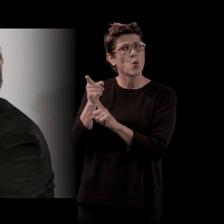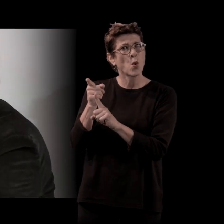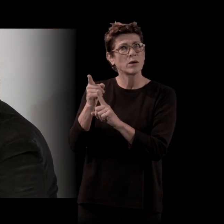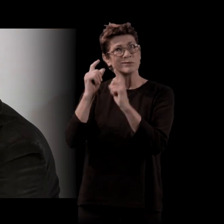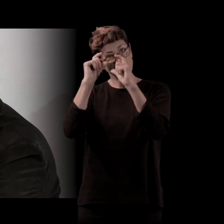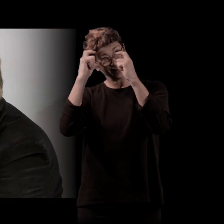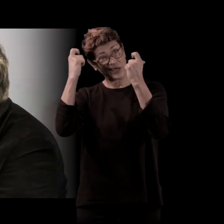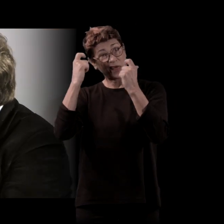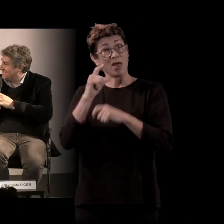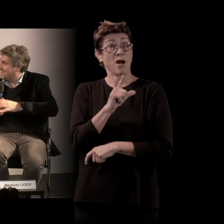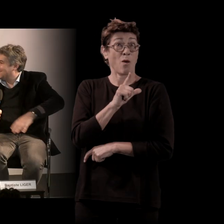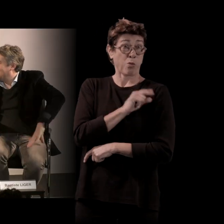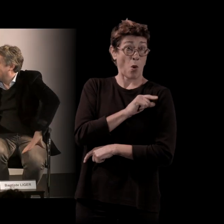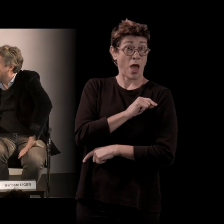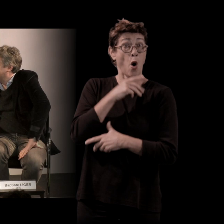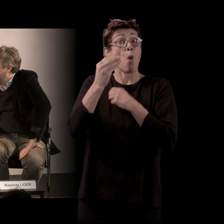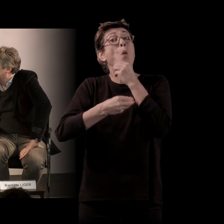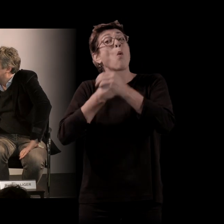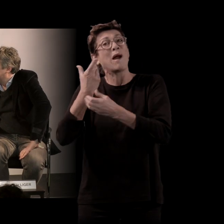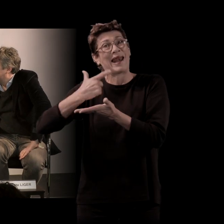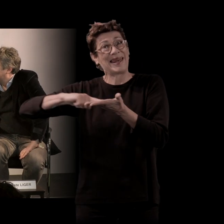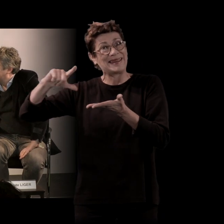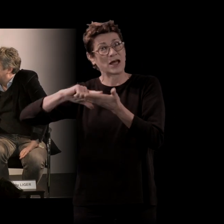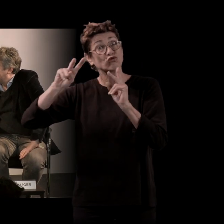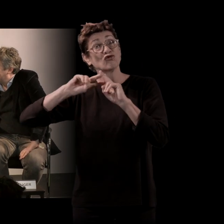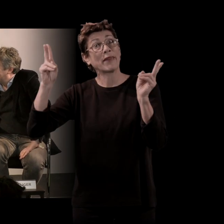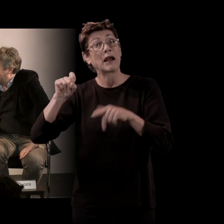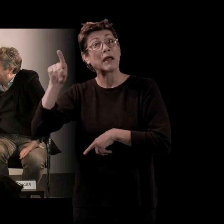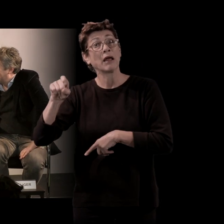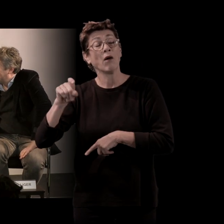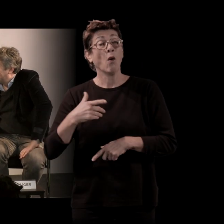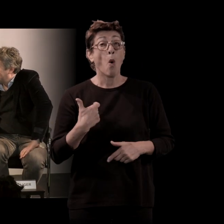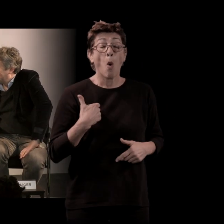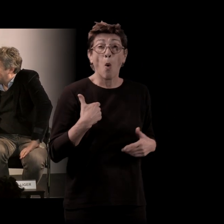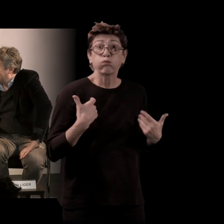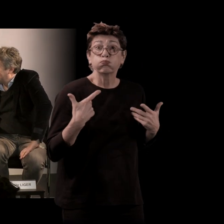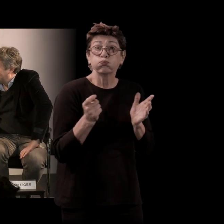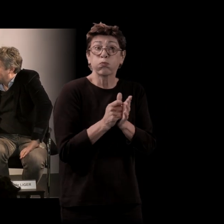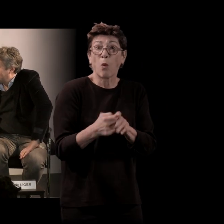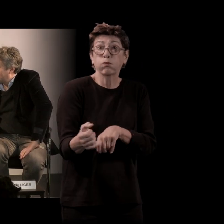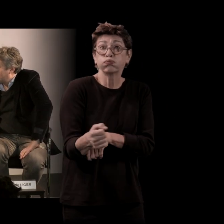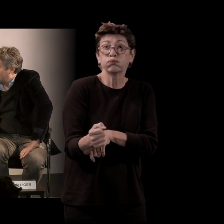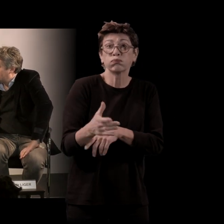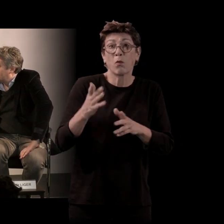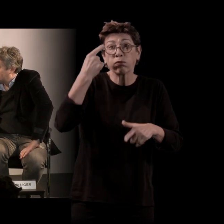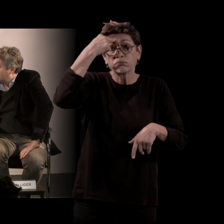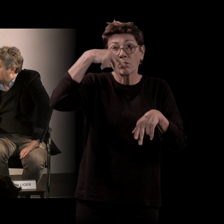la littérature générale ? Mais moi, ce n'était pas du tout un souci, ça, pour moi. J'étais très fier de faire du roman noir, d